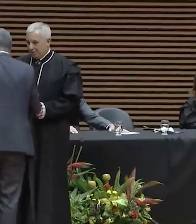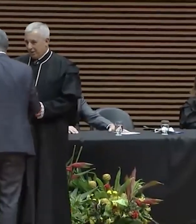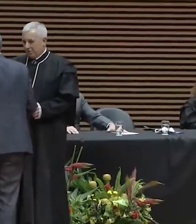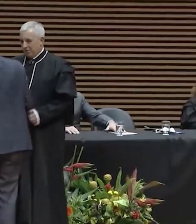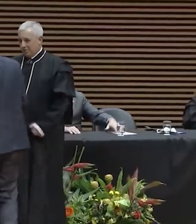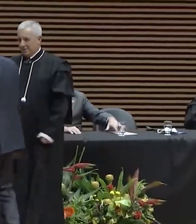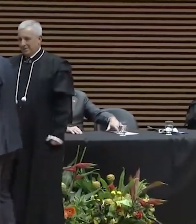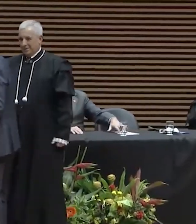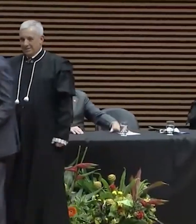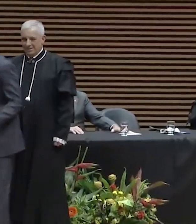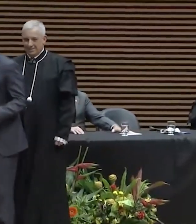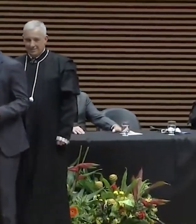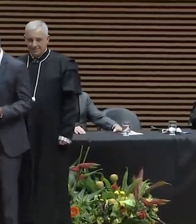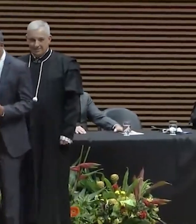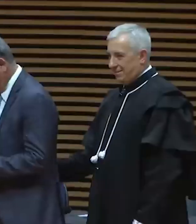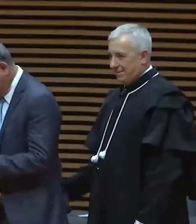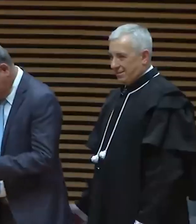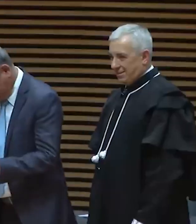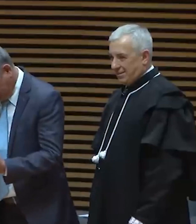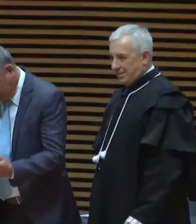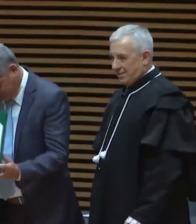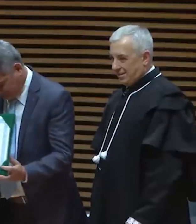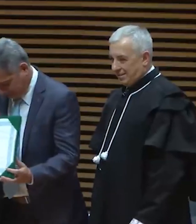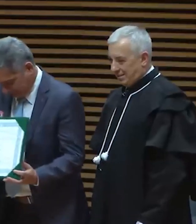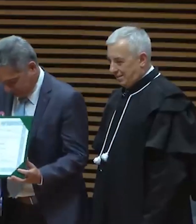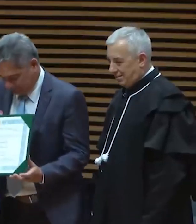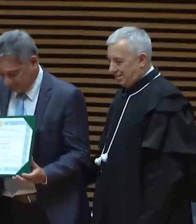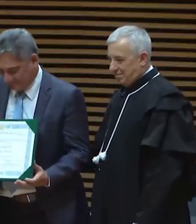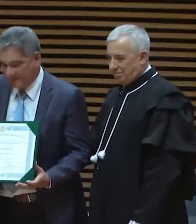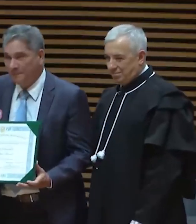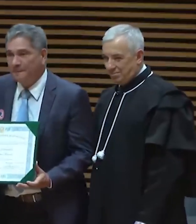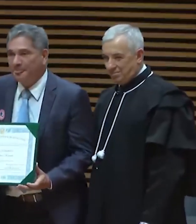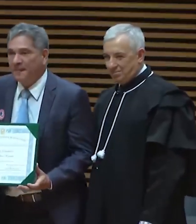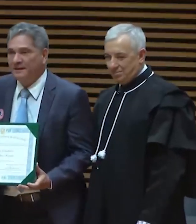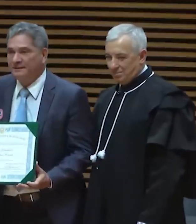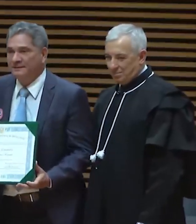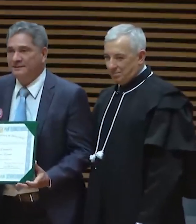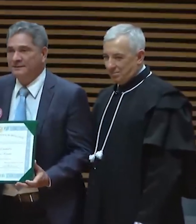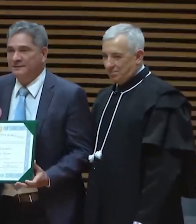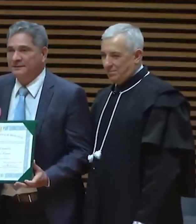TRE é condição para posse que acontece no dia 1º de janeiro de 2023.